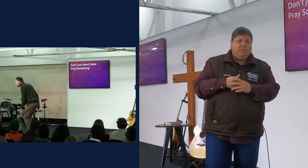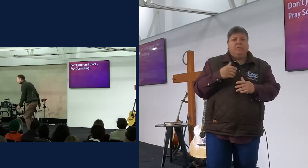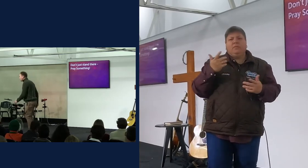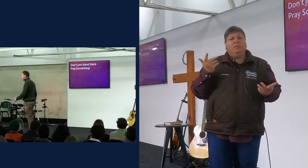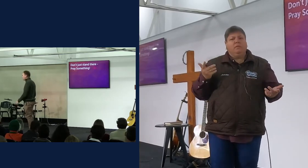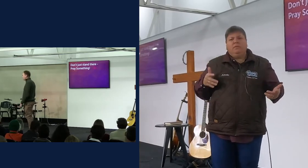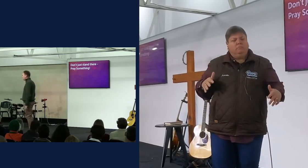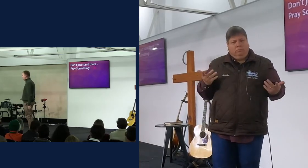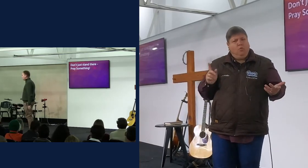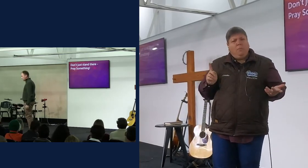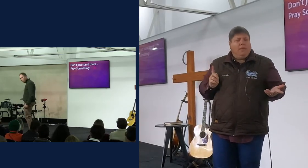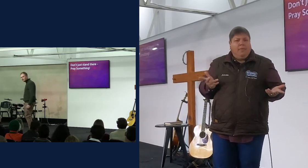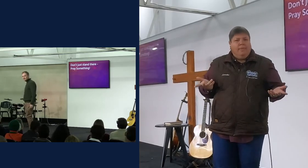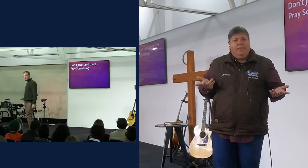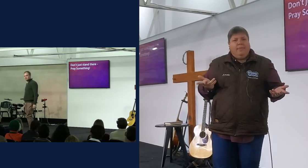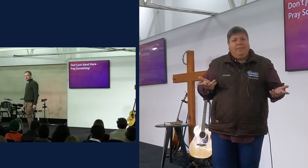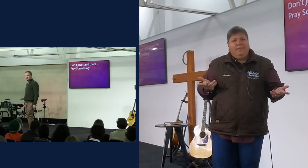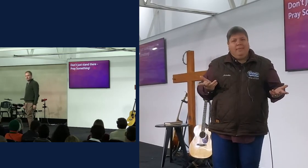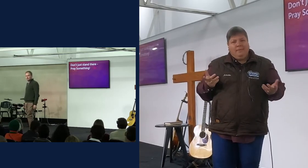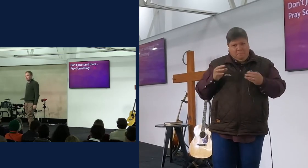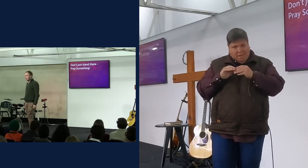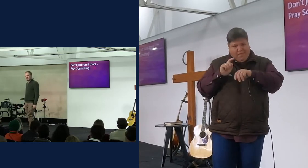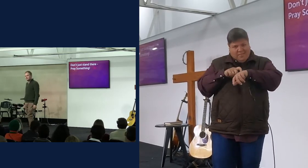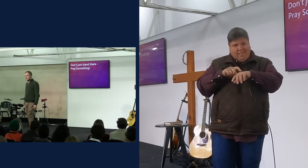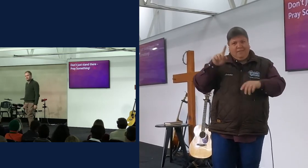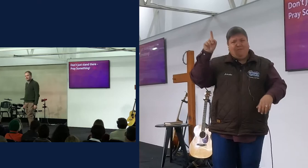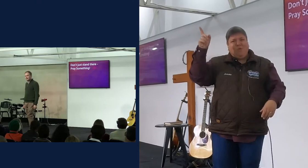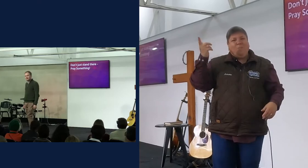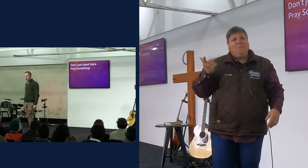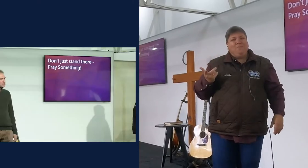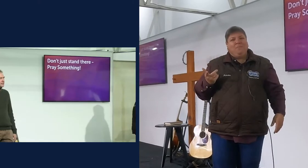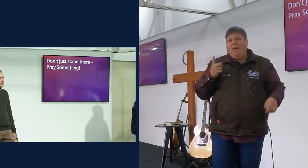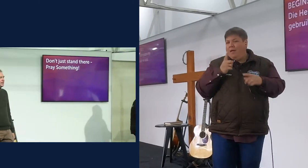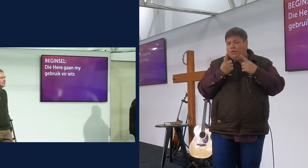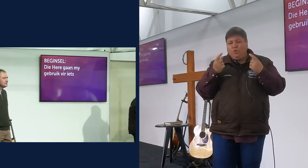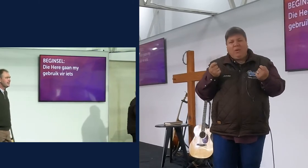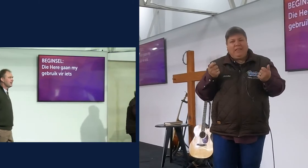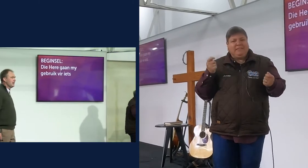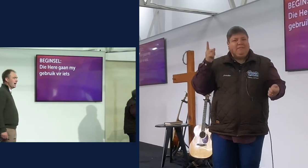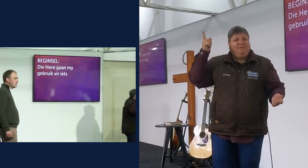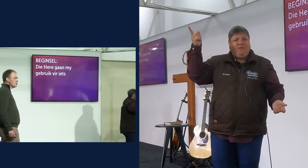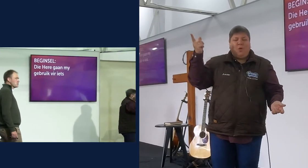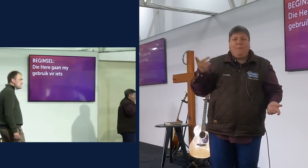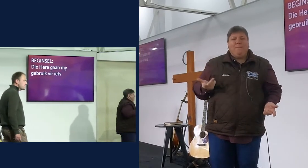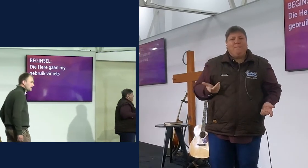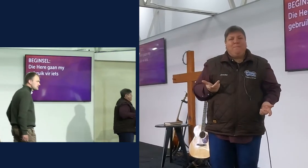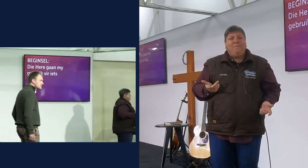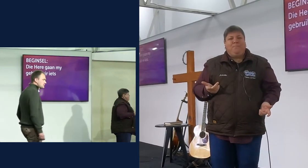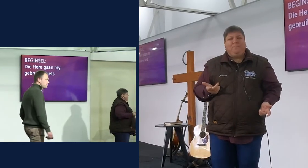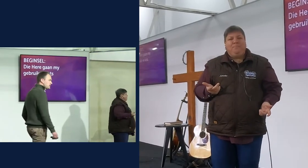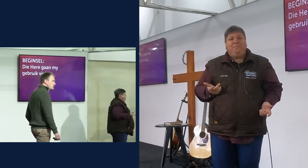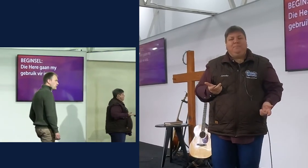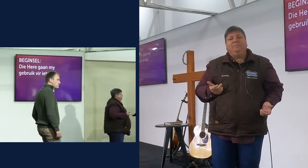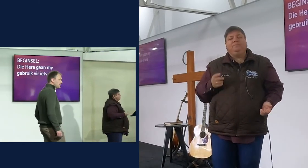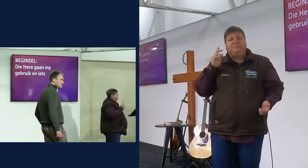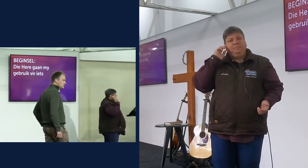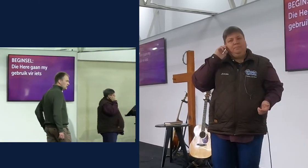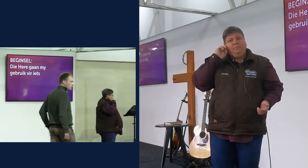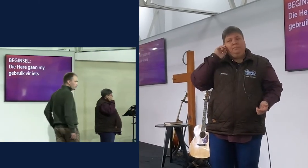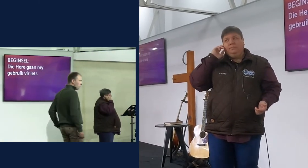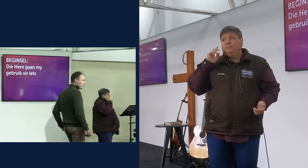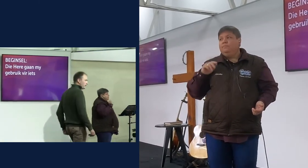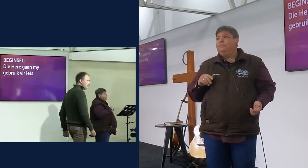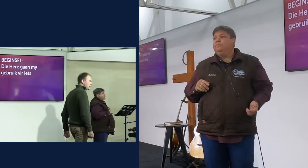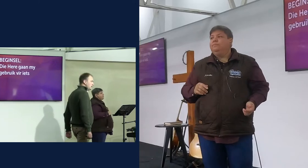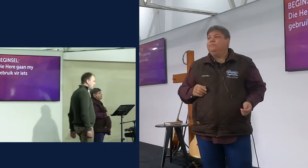niks hoef te doen, jy kan altyd iets doen, jy kan altyd iets doen vir die reere, jy kan altyd die tyd uitkoop, so hier is die beginsel, dit is die tweede beginsel,